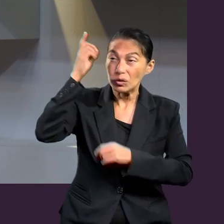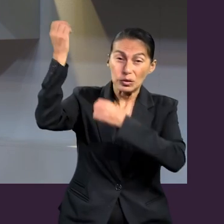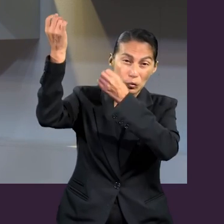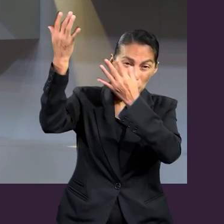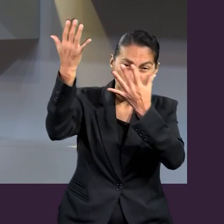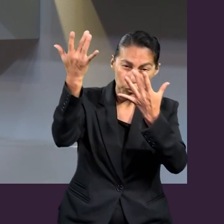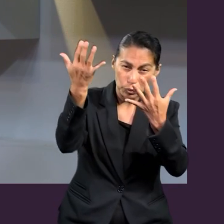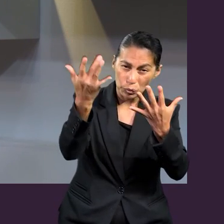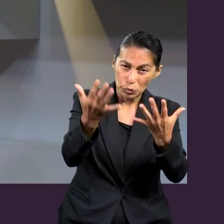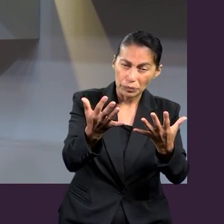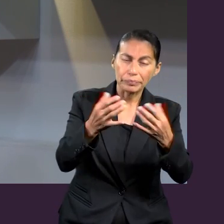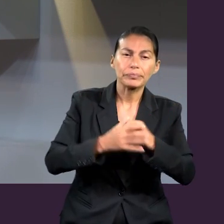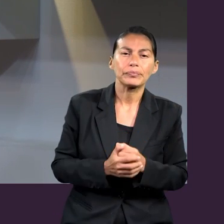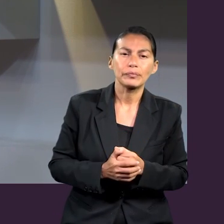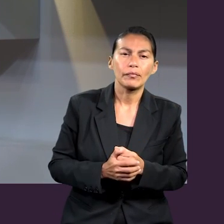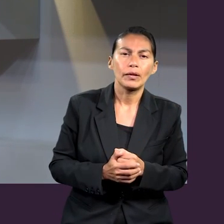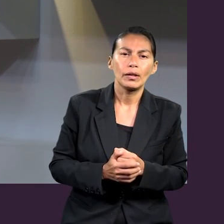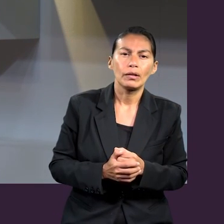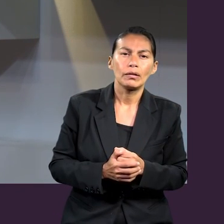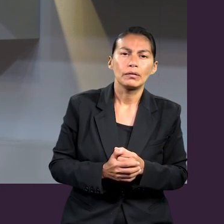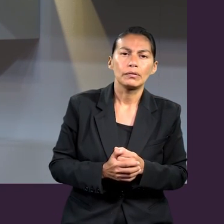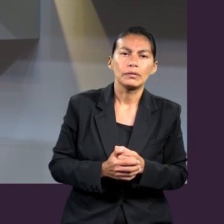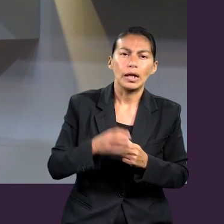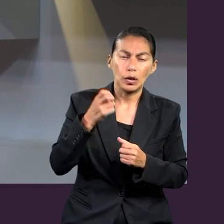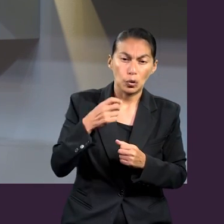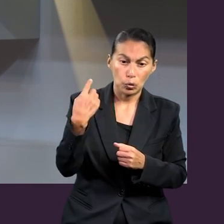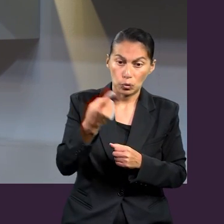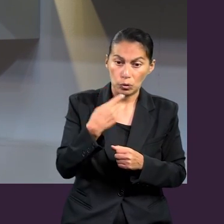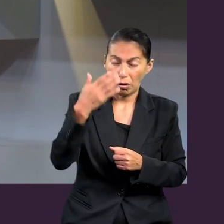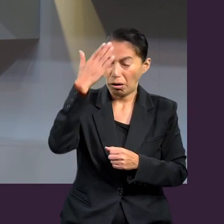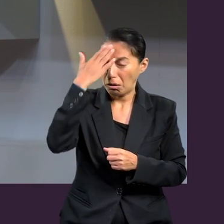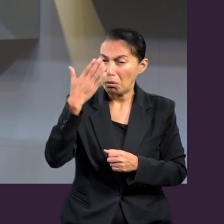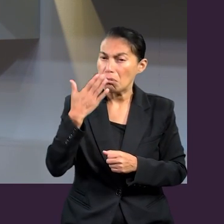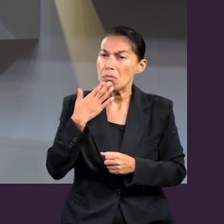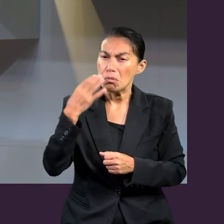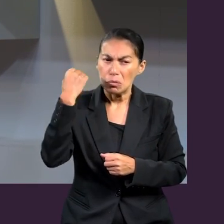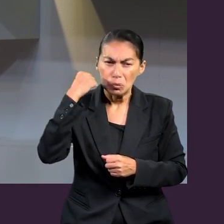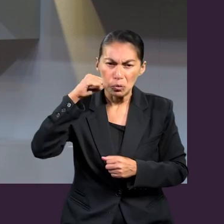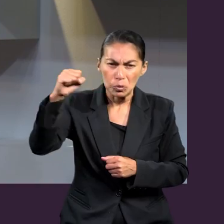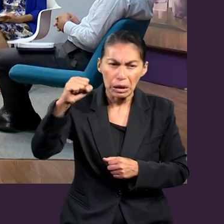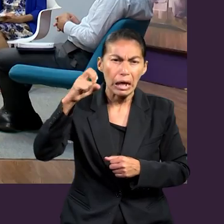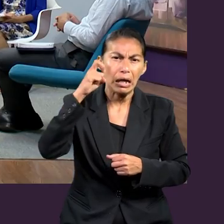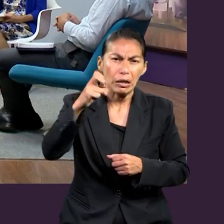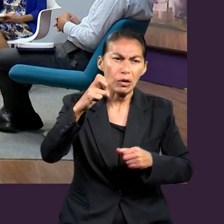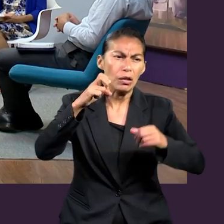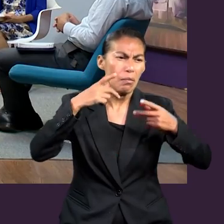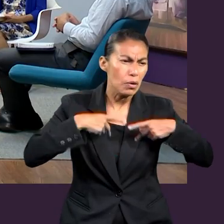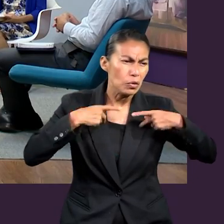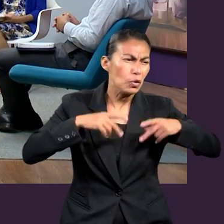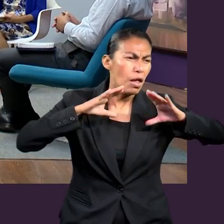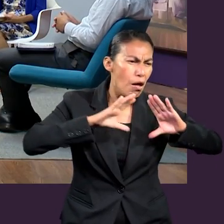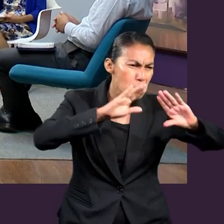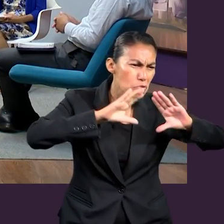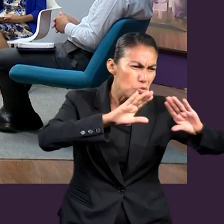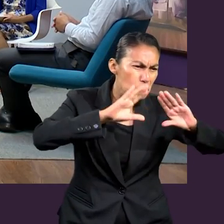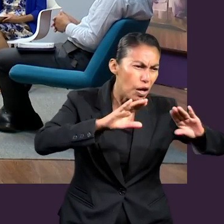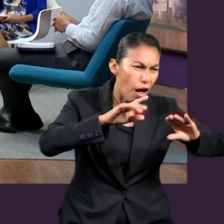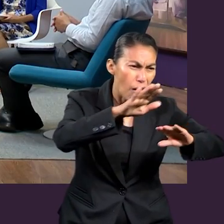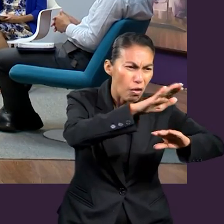recibimos para perfeccionar a los santos. ¿Qué viene a la mente cuando escuchamos perfeccionar a los